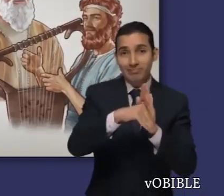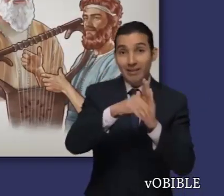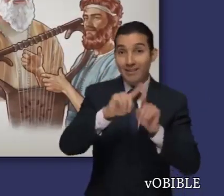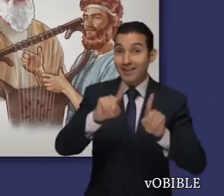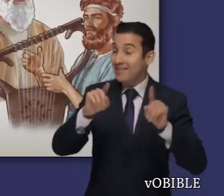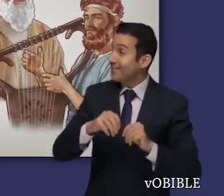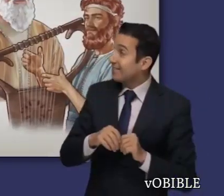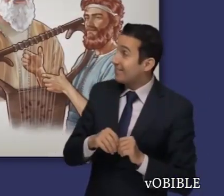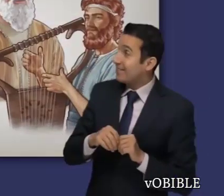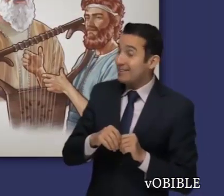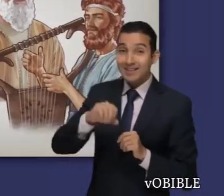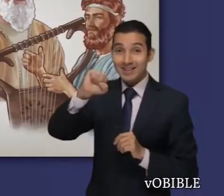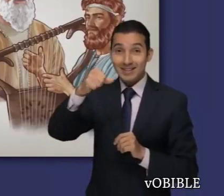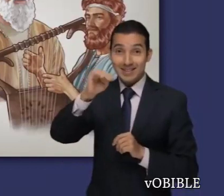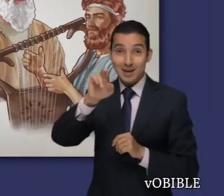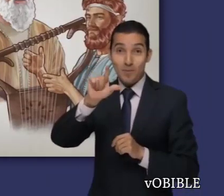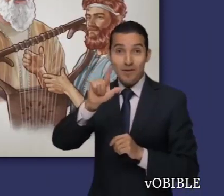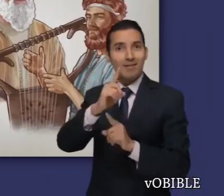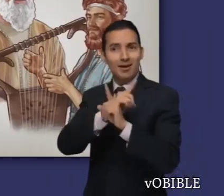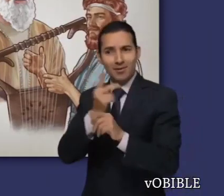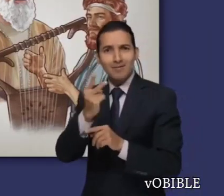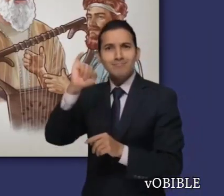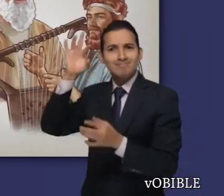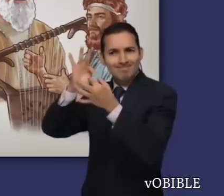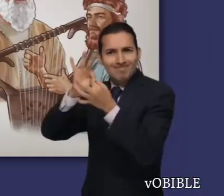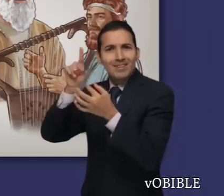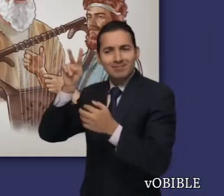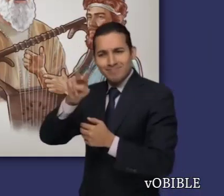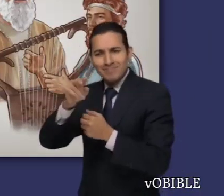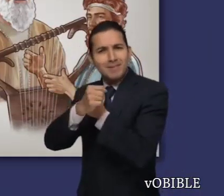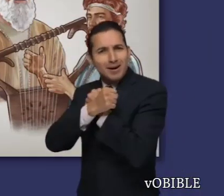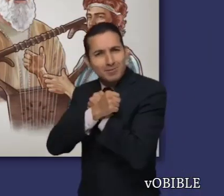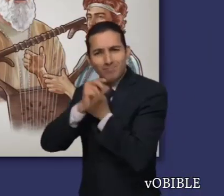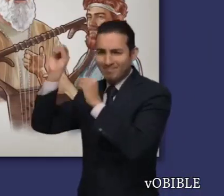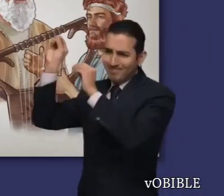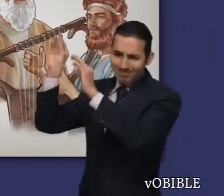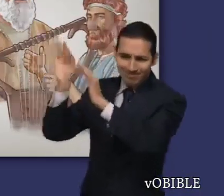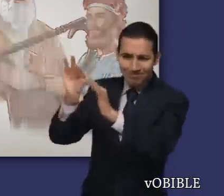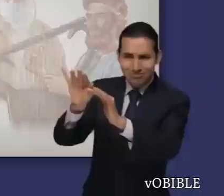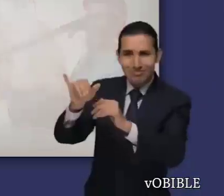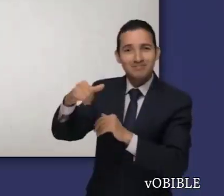leales a Dios desde que eran jóvenes, y por eso Jehová los bendijo a lo largo de sus vidas.